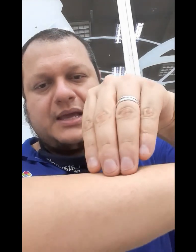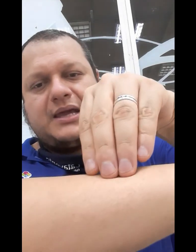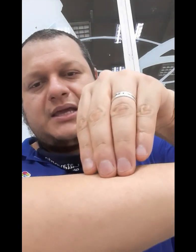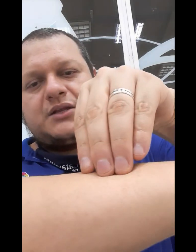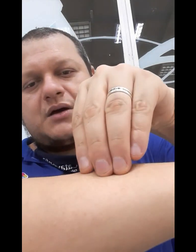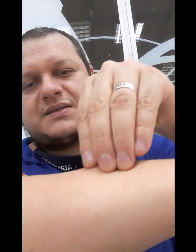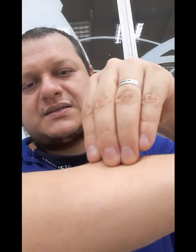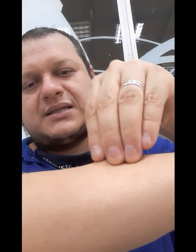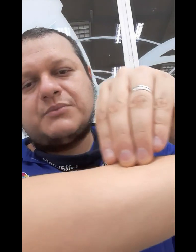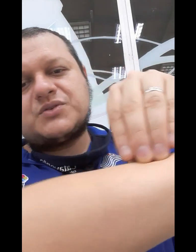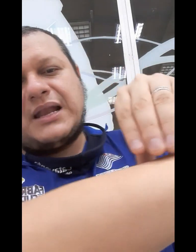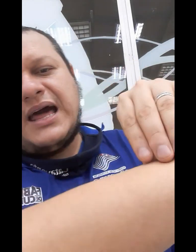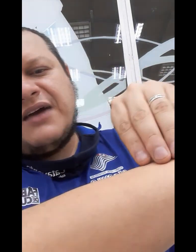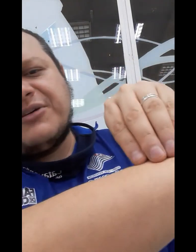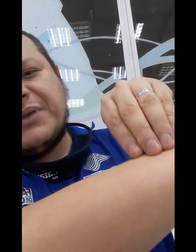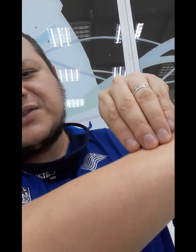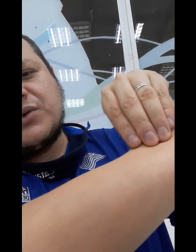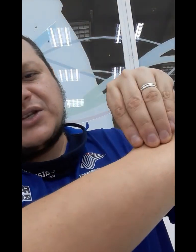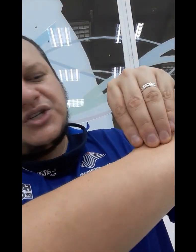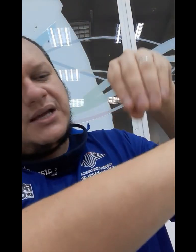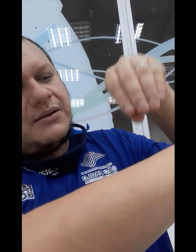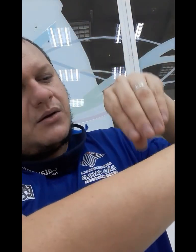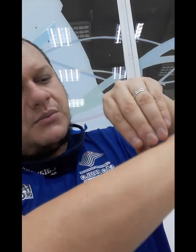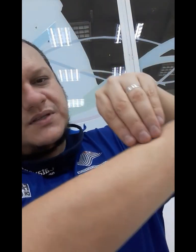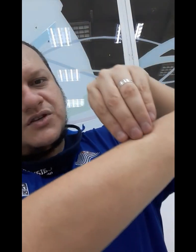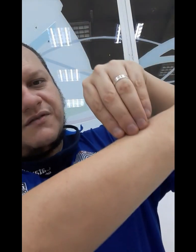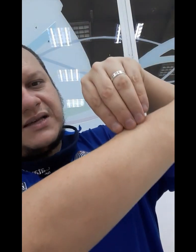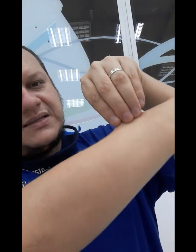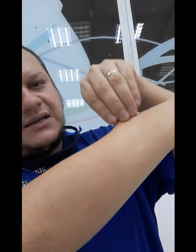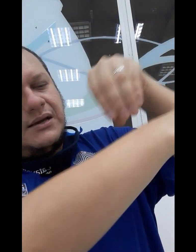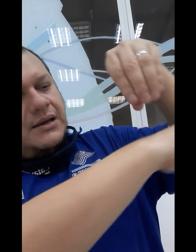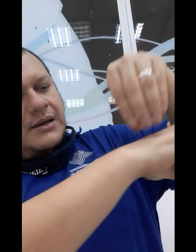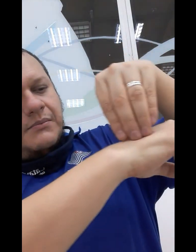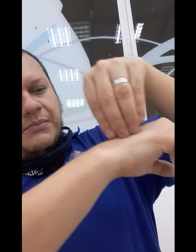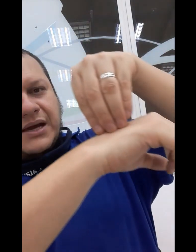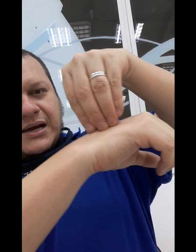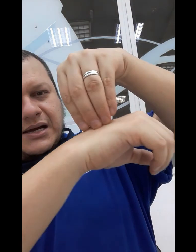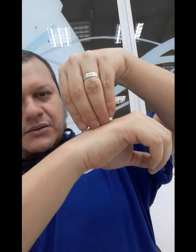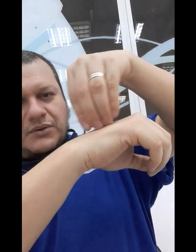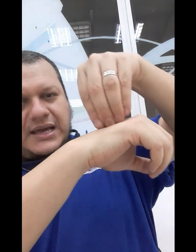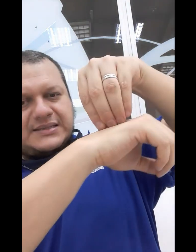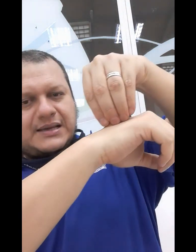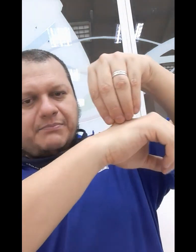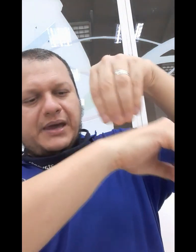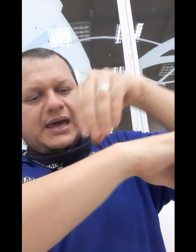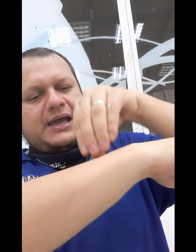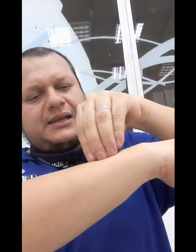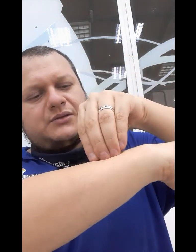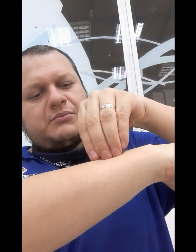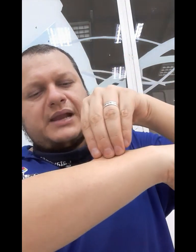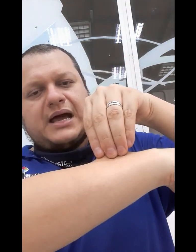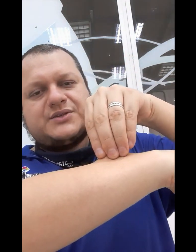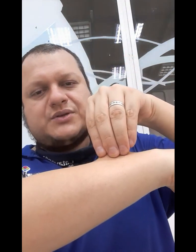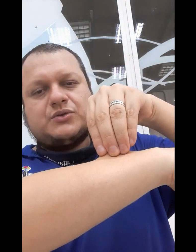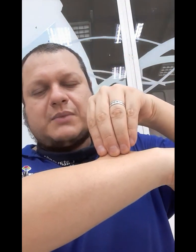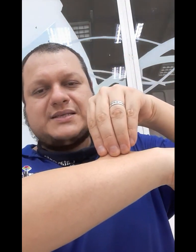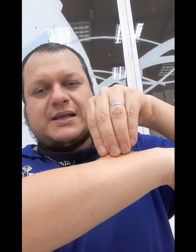E nós damos uma leve pressionadinha, como se estivesse pegando, Essa pele do braço e tudo mais lá.